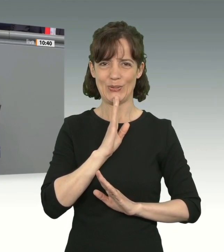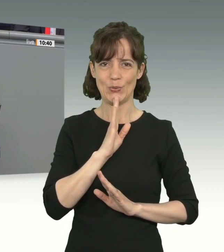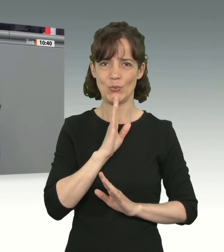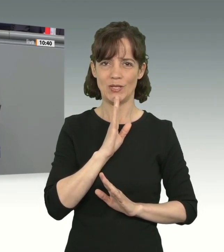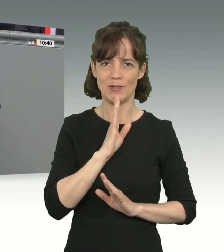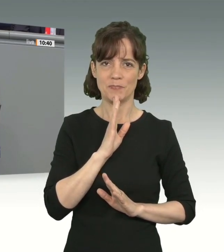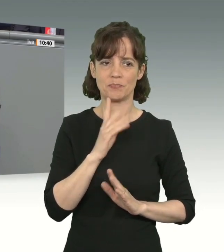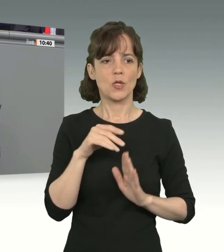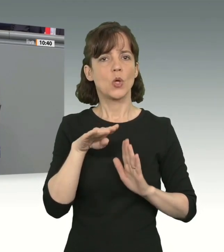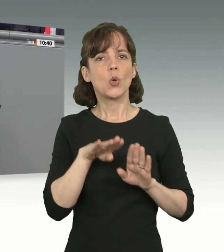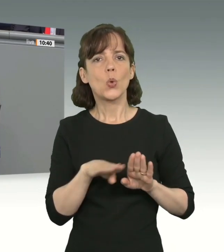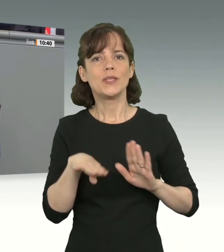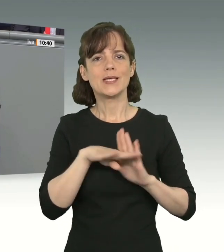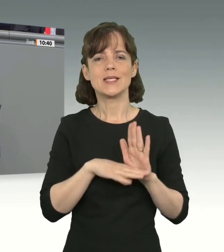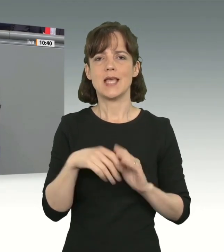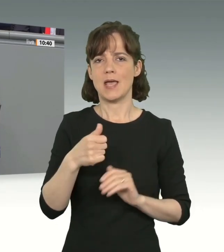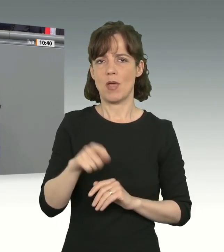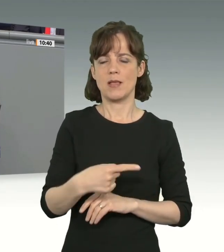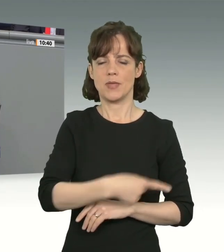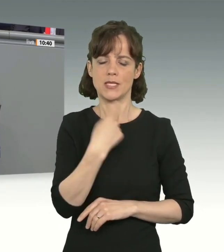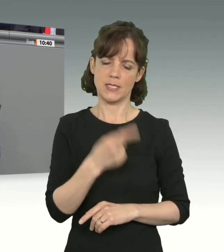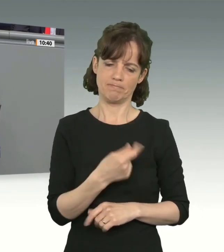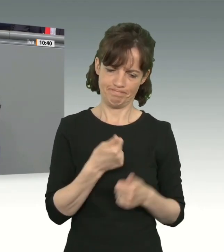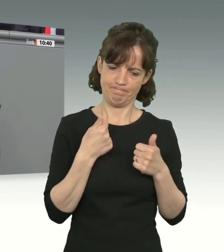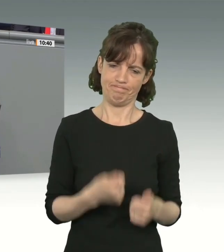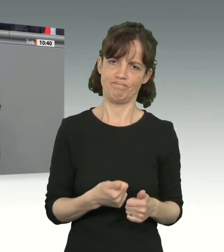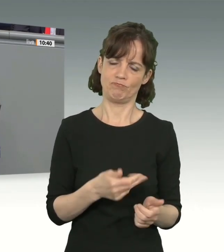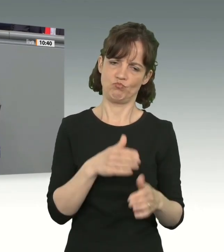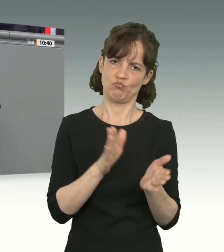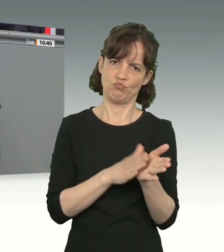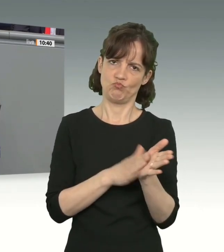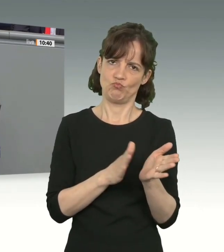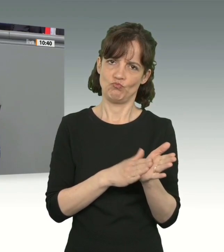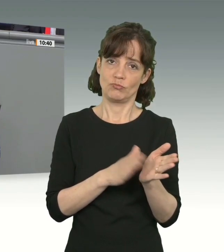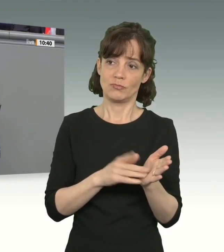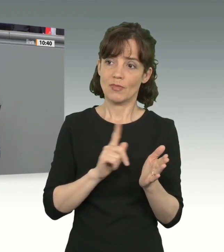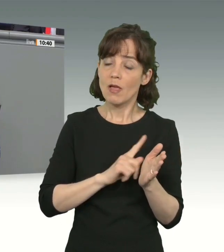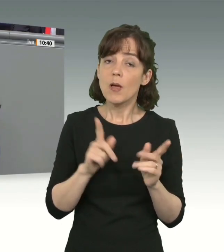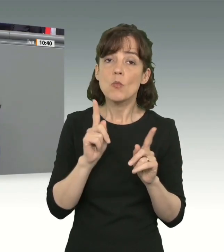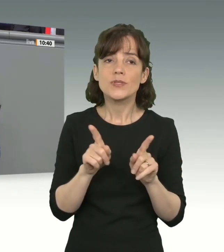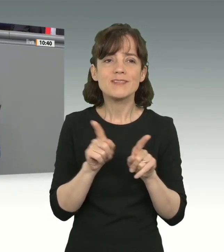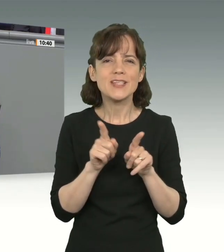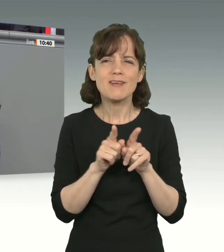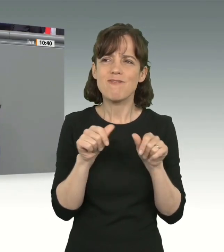Grundgesetz einmal im Jahr zu feiern. Sie müssen es ernsthaft verteidigen, und das jeden Tag, meine Damen und Herren.